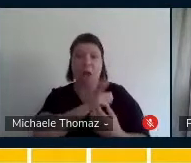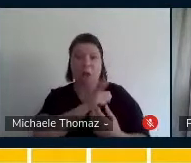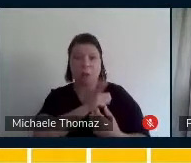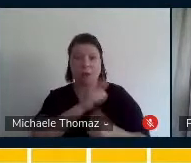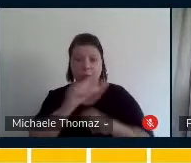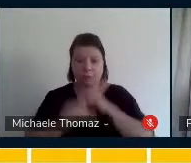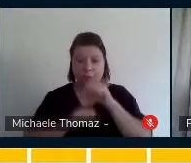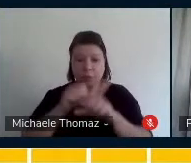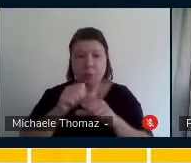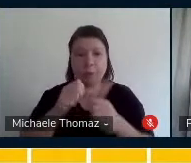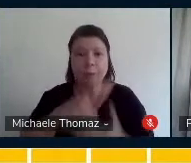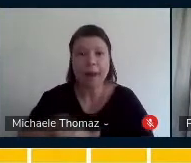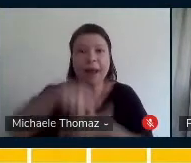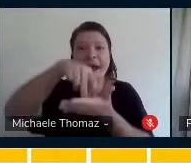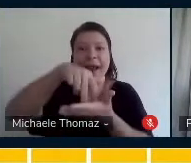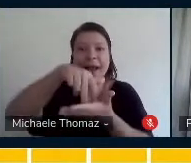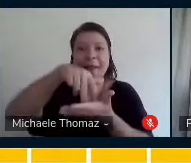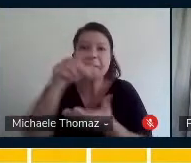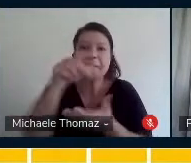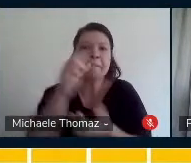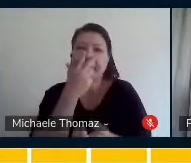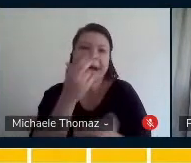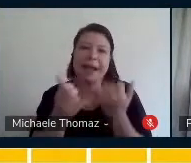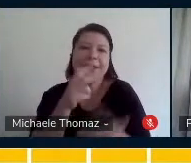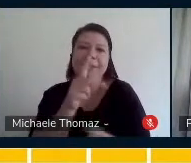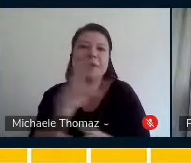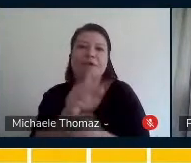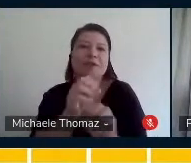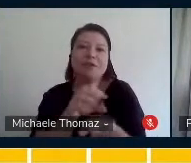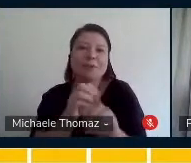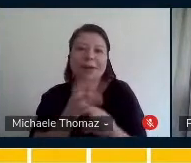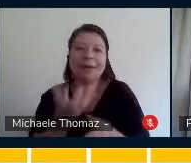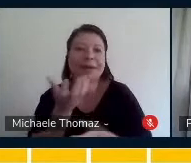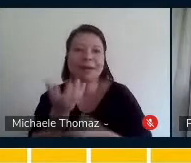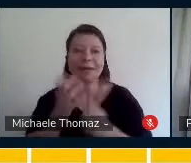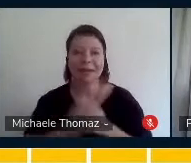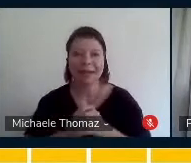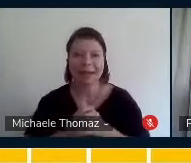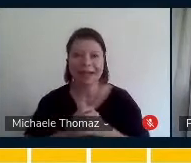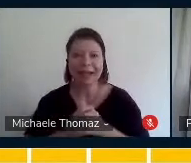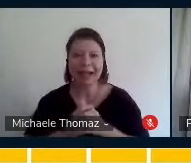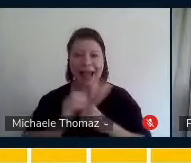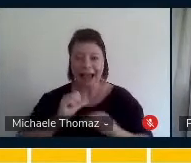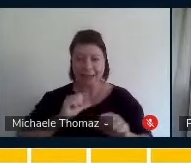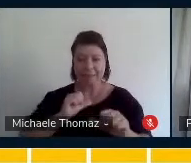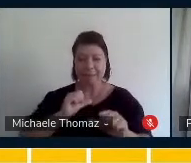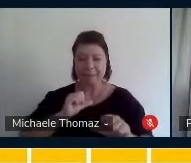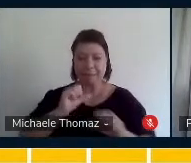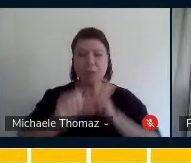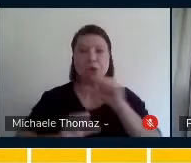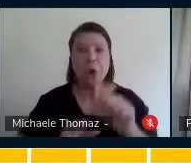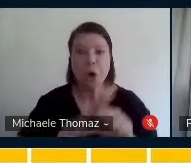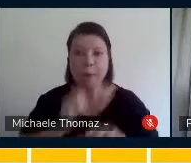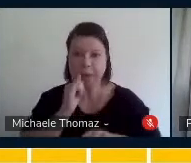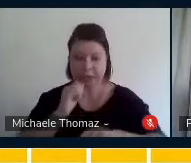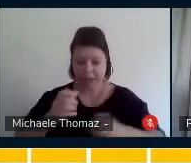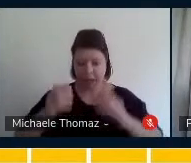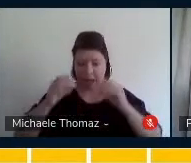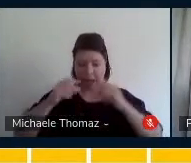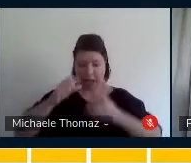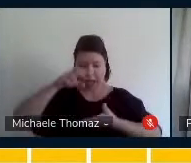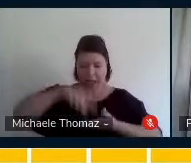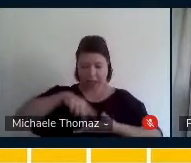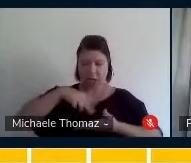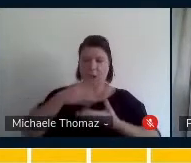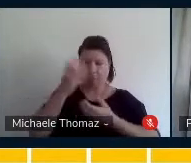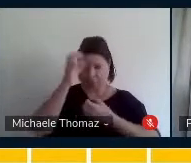cria uma autonomia quando ela também troca esse lugar. Então, quando a gente vem organizando os processos